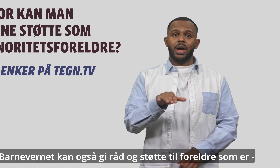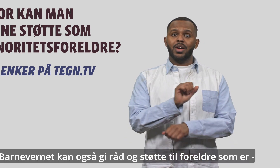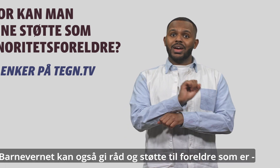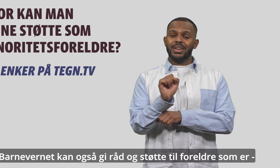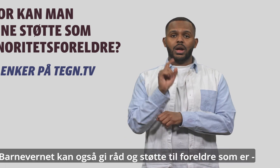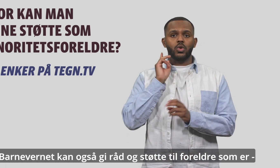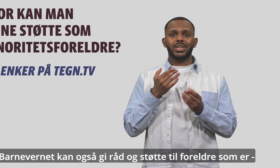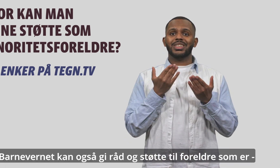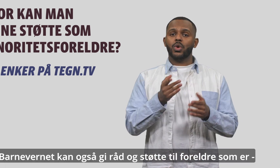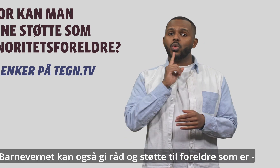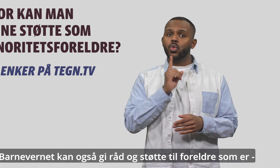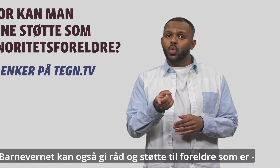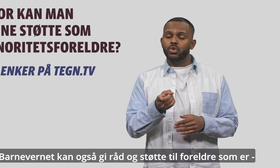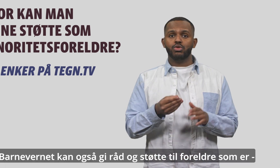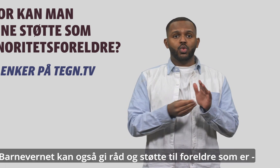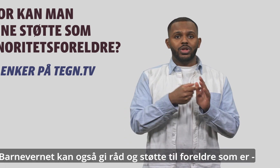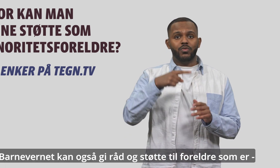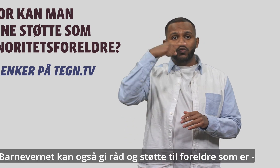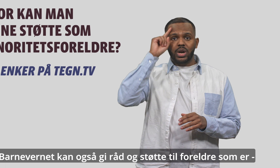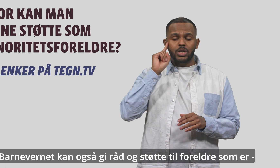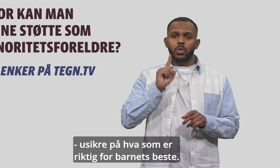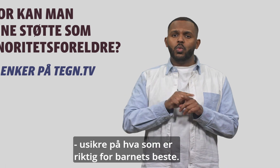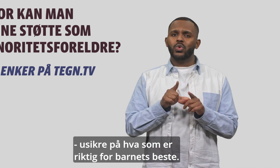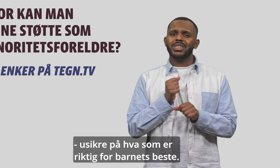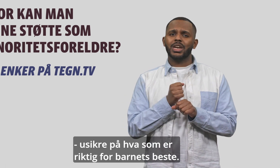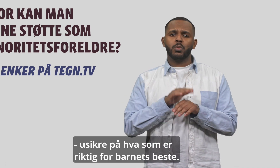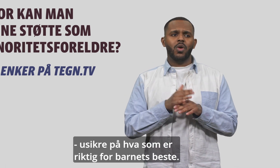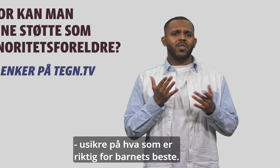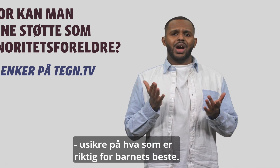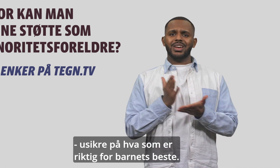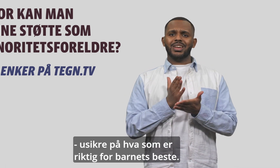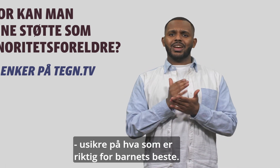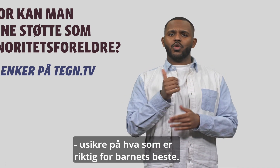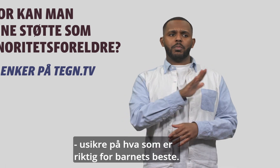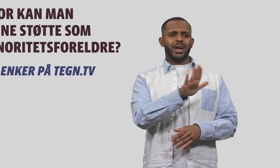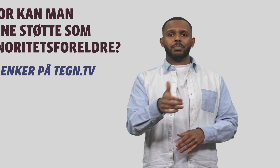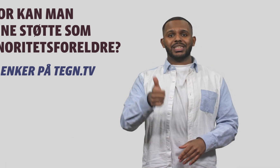Barnevernet kan også gi råd og støtte til foreldre som er usikre på hva som er riktig for barnets beste. 13.